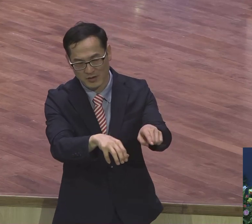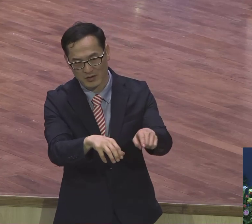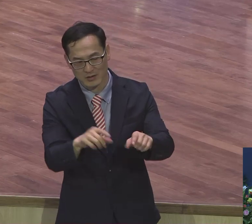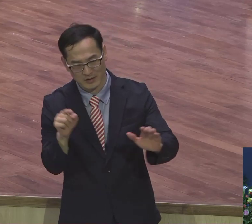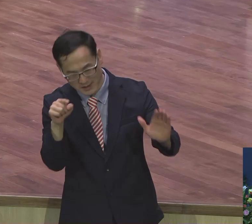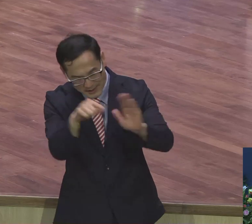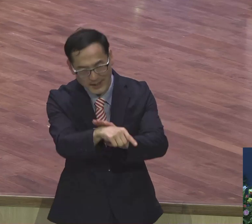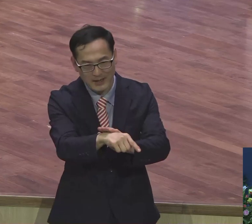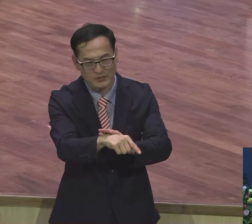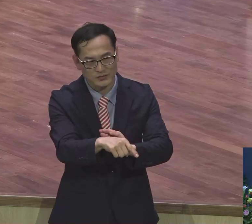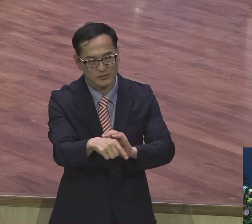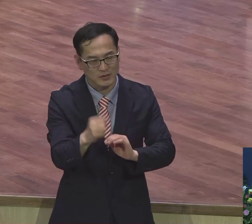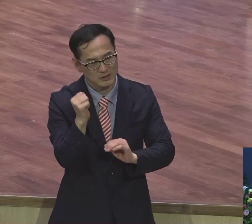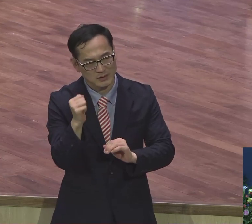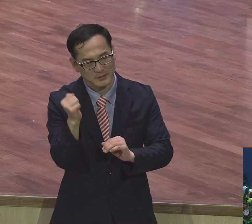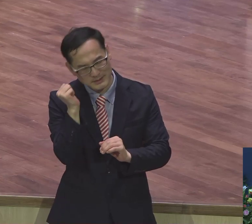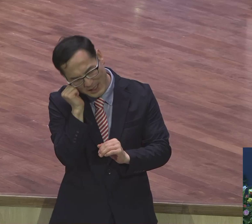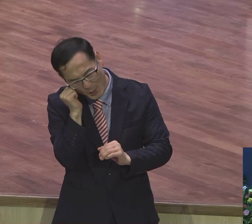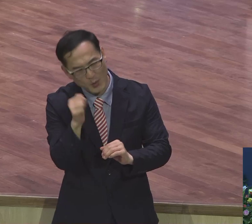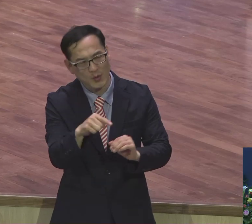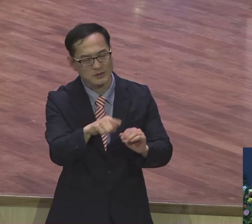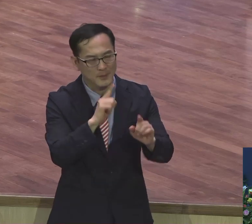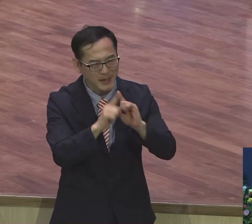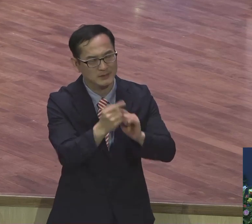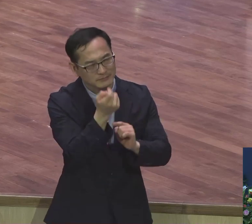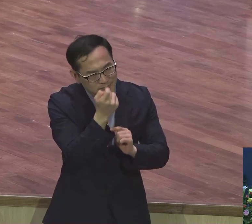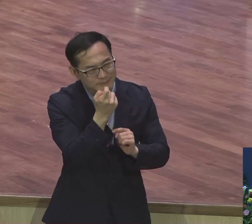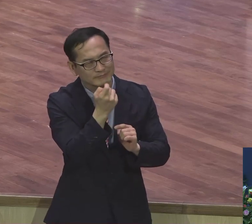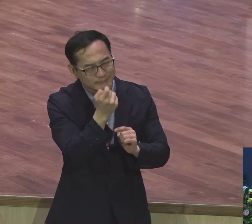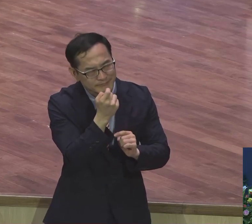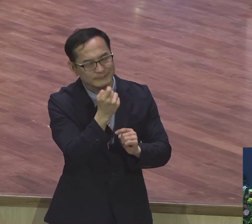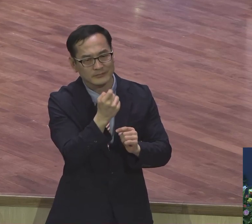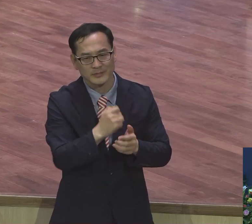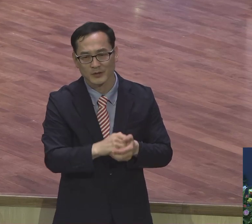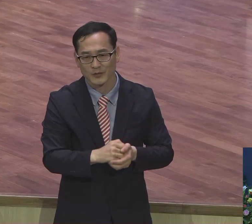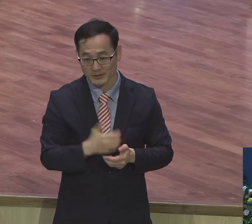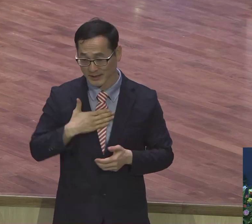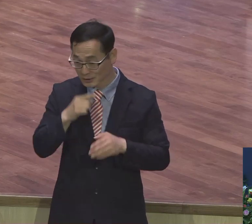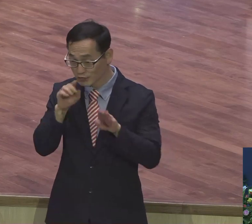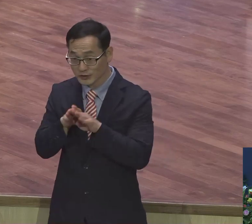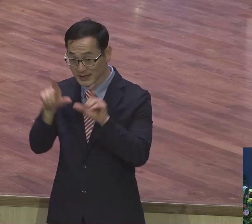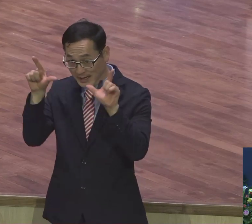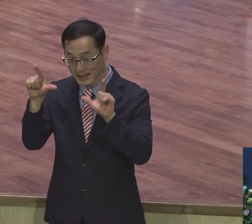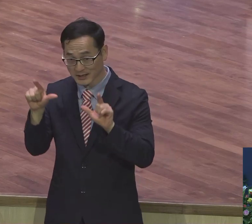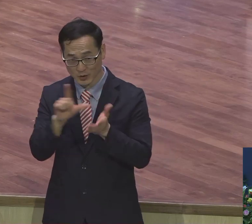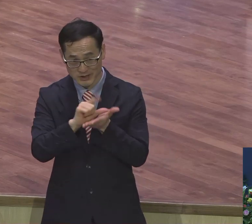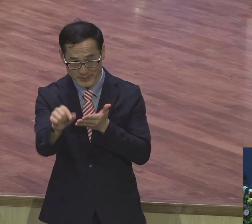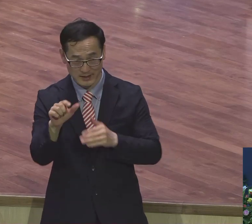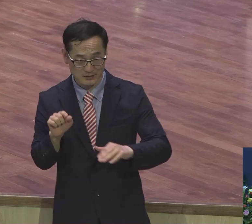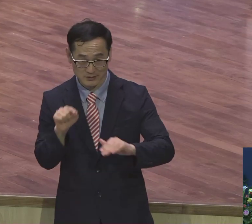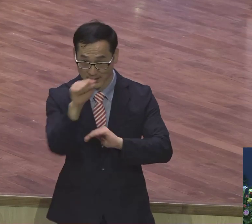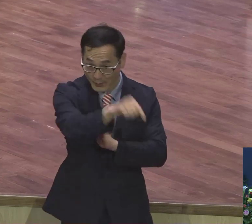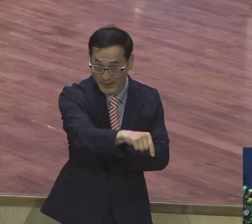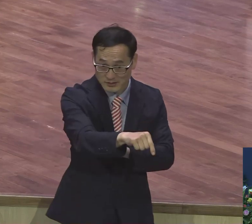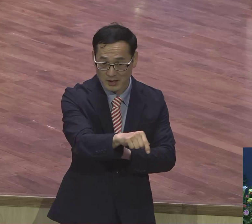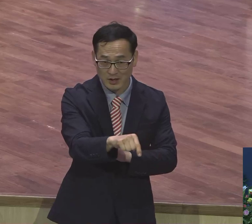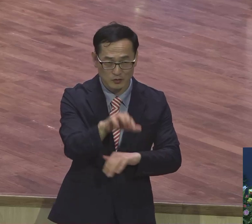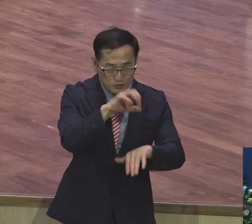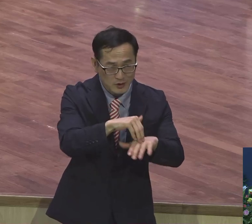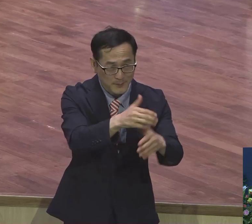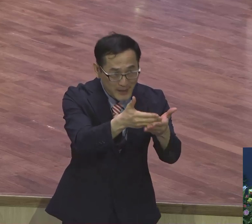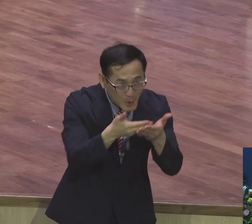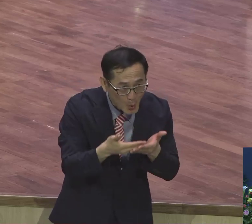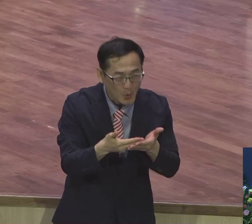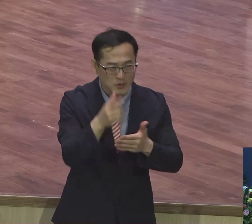화요일 날 끝나면 밤에 올라오고 저는 주일 날 내려가서 주일 날 내려가서 이 훈련 받고